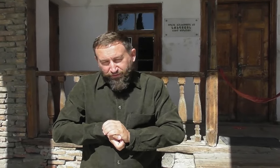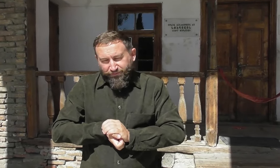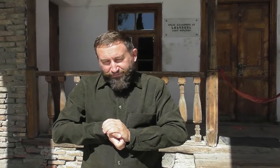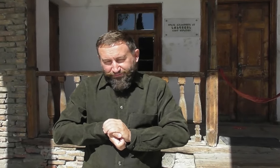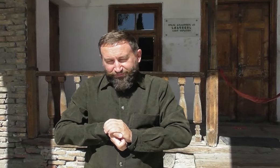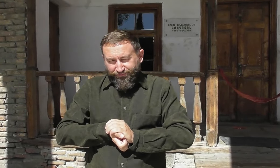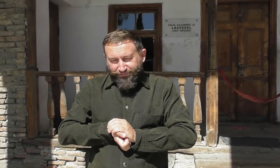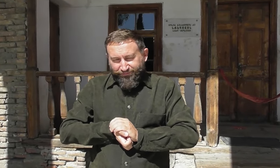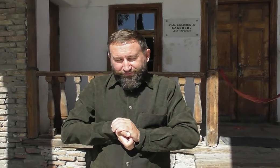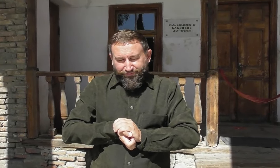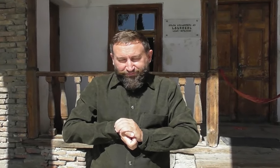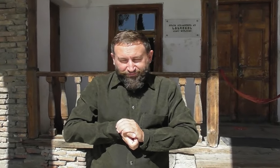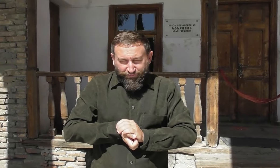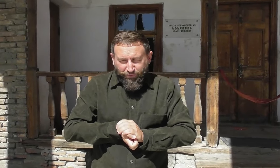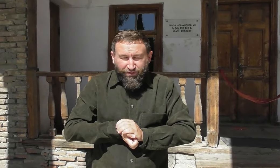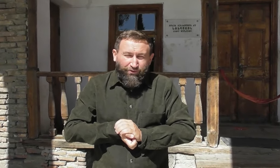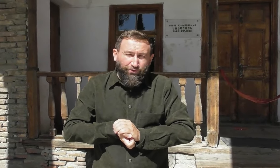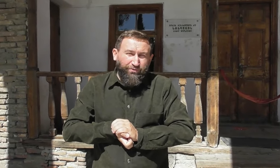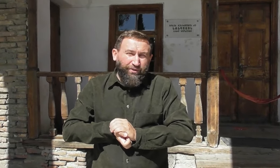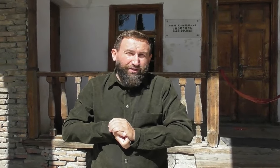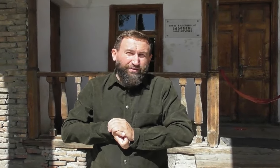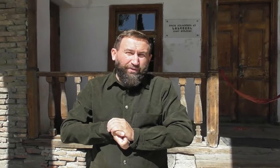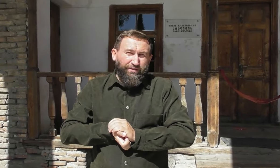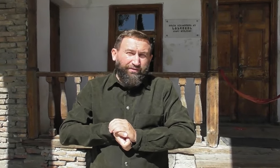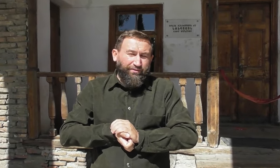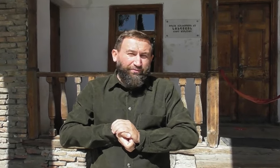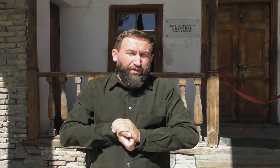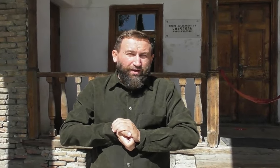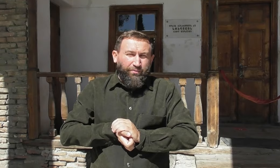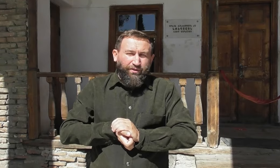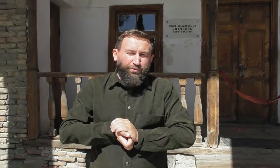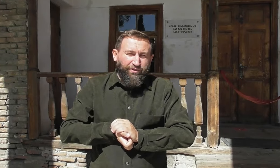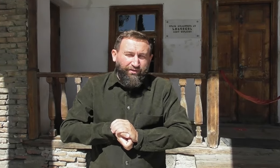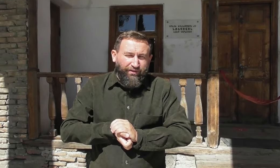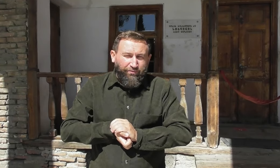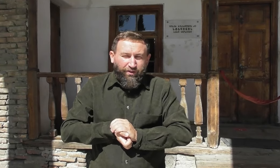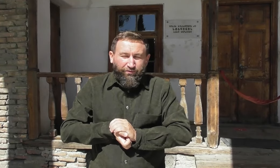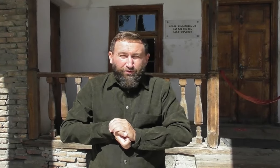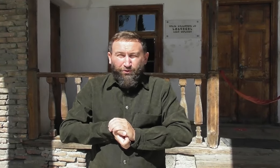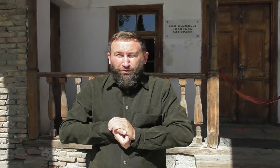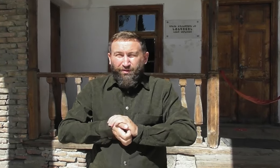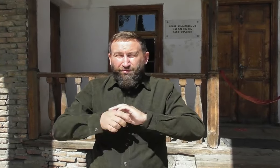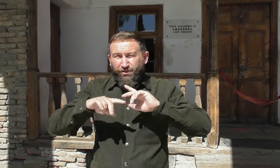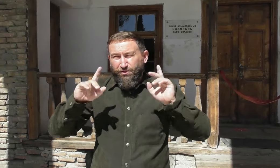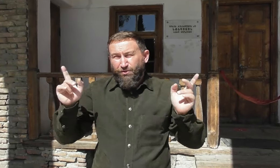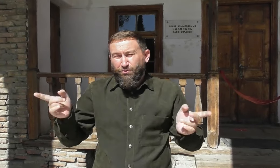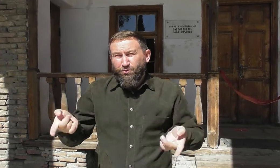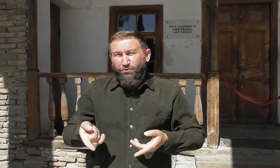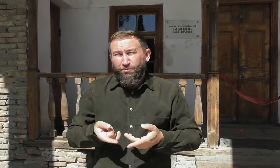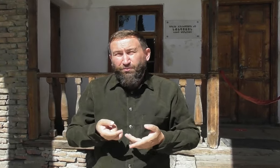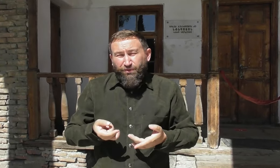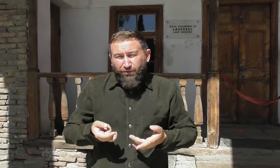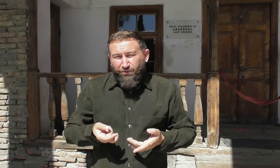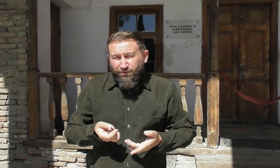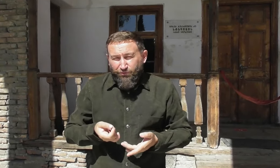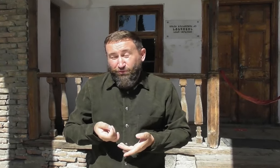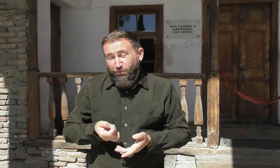быть готовым к разным последствиям. Потому что если ты отправишь все на внешний контур, вернется все с